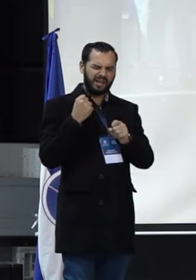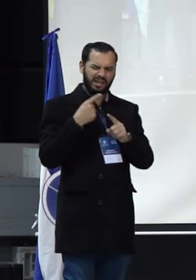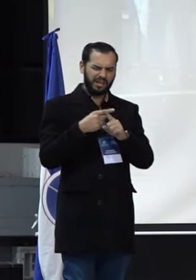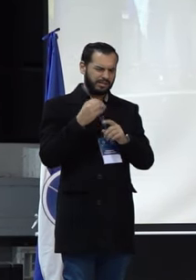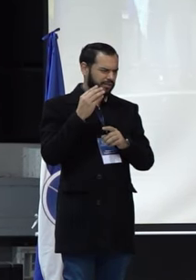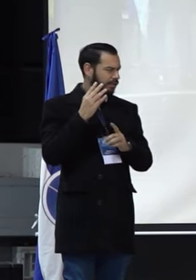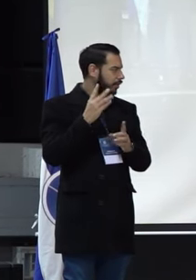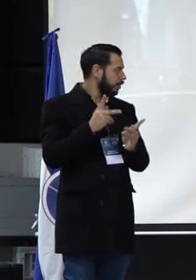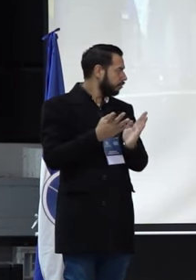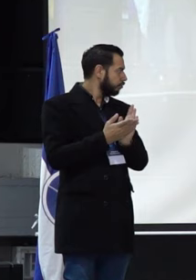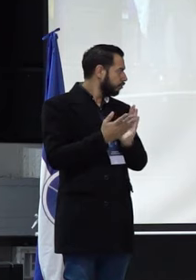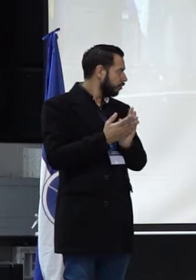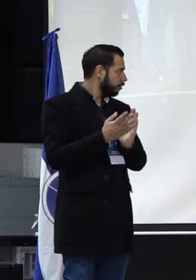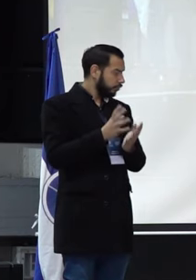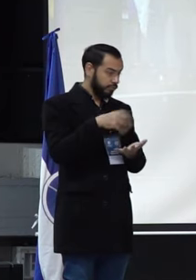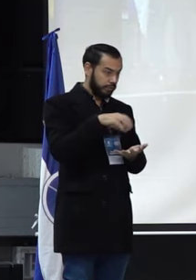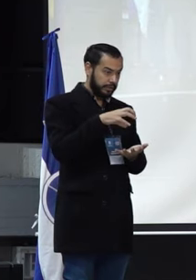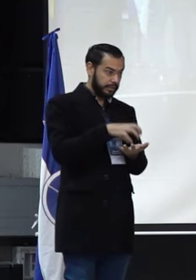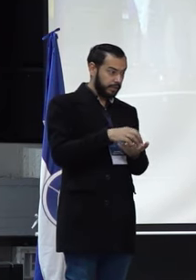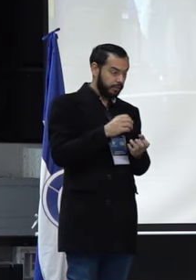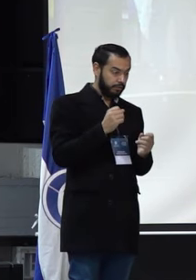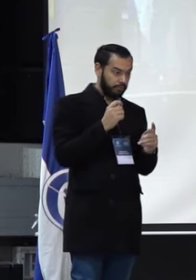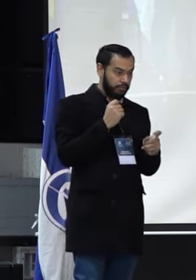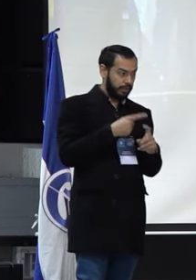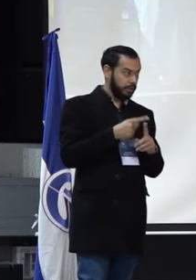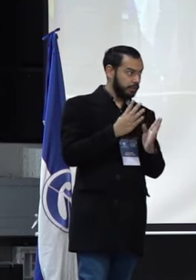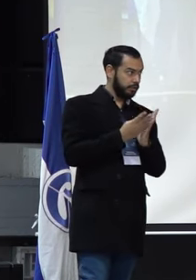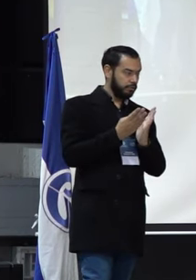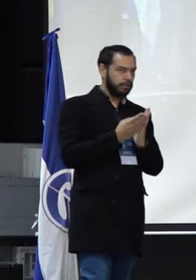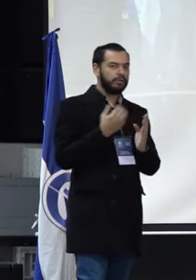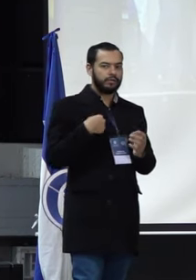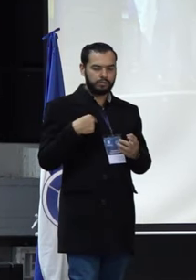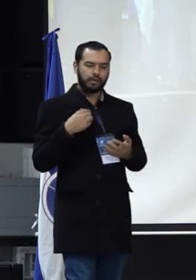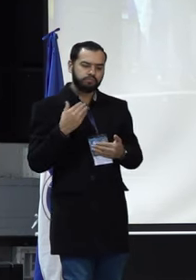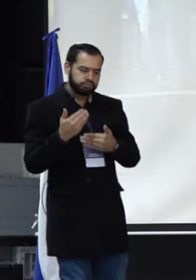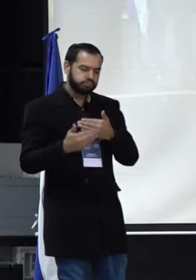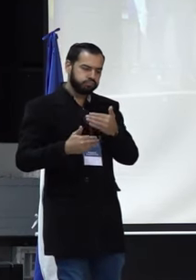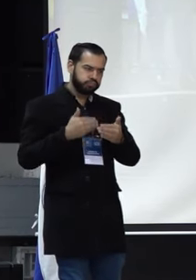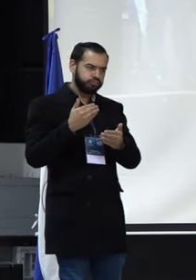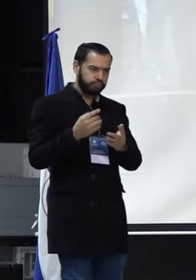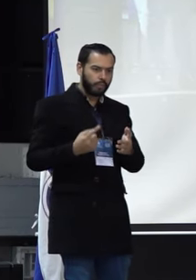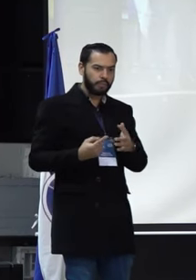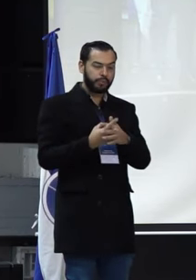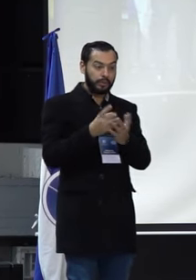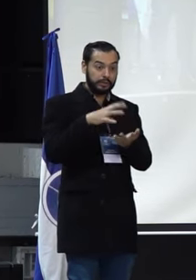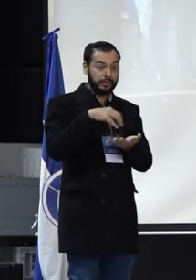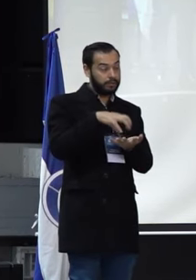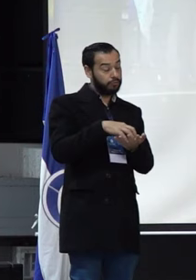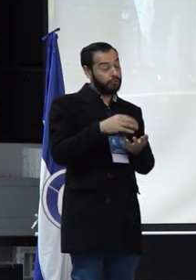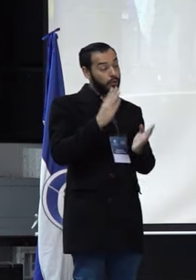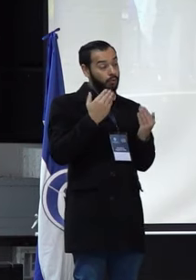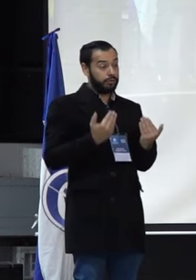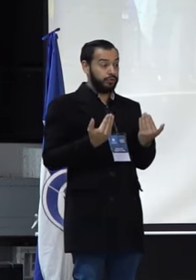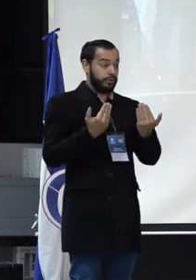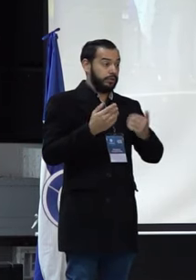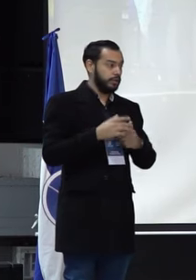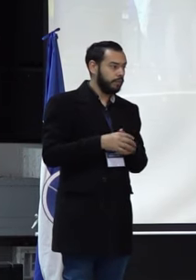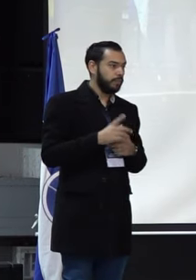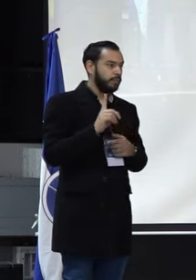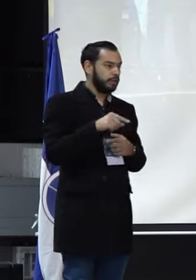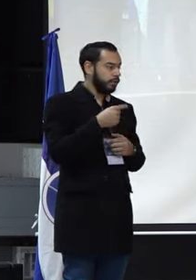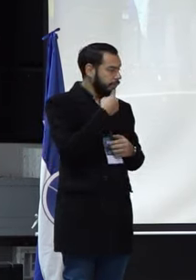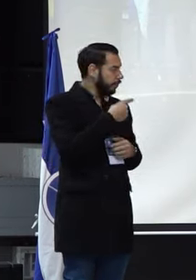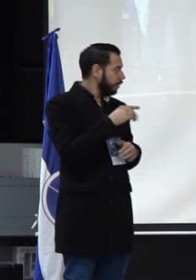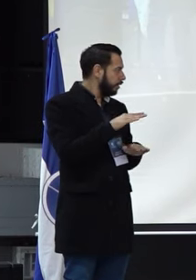particular del primer espacio del Centro de Egresados, evidentemente ya hemos tenido una ganancia en el momento en que se crea, pero al igual que lo presentaban los